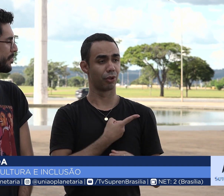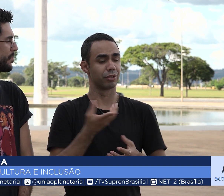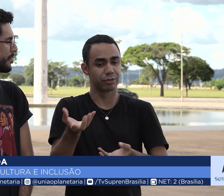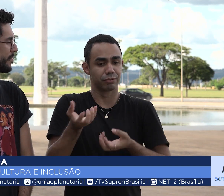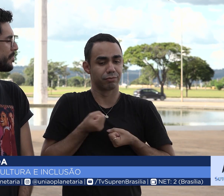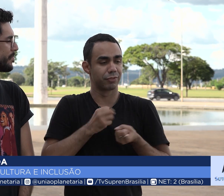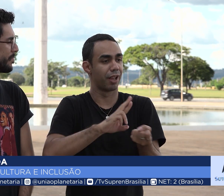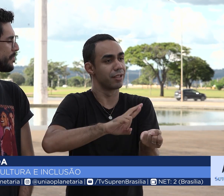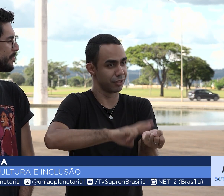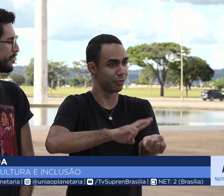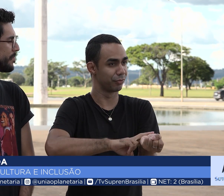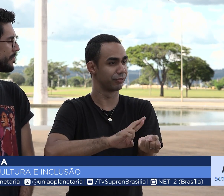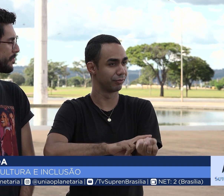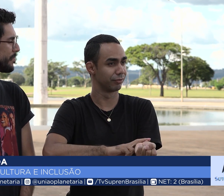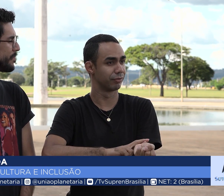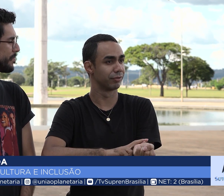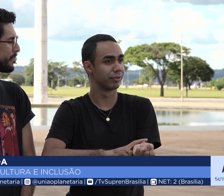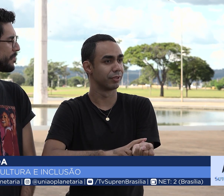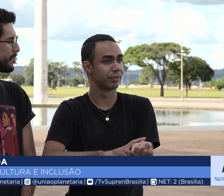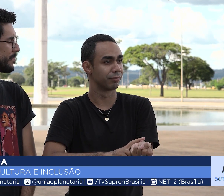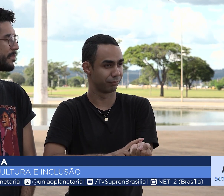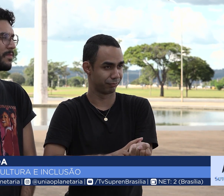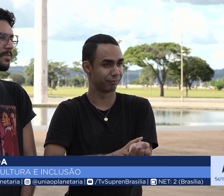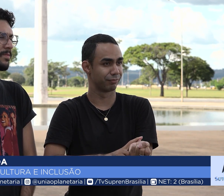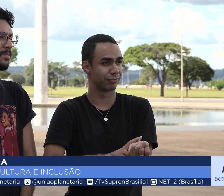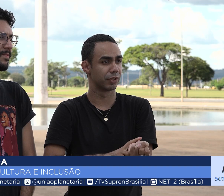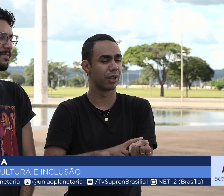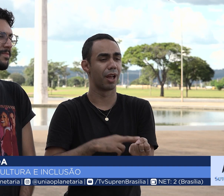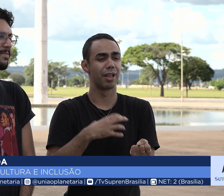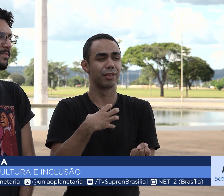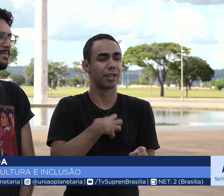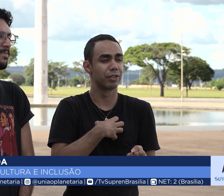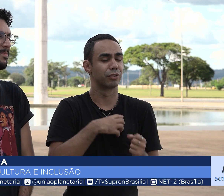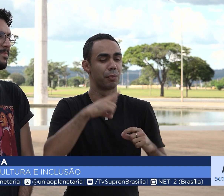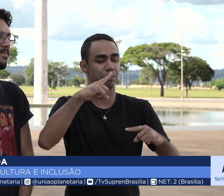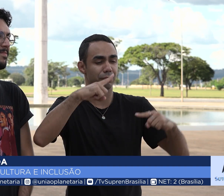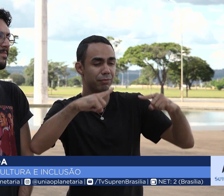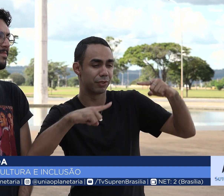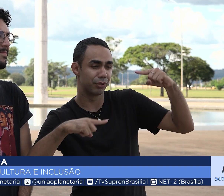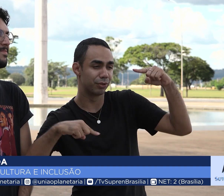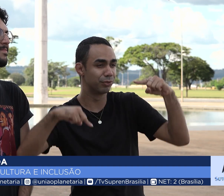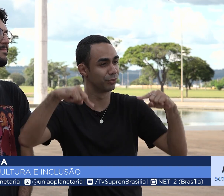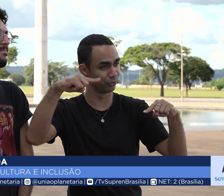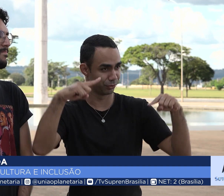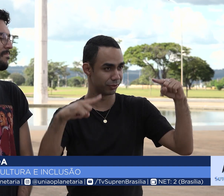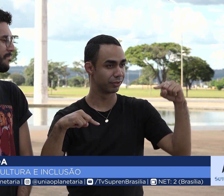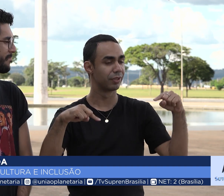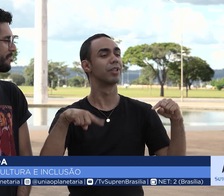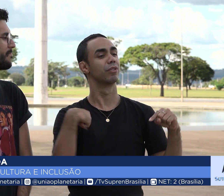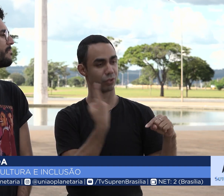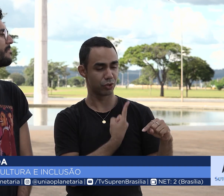Então como é que a gente recebe, como é que a gente percebe esse ritmo? Ele tem nuances.